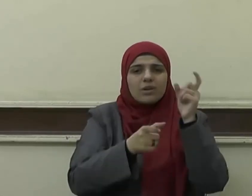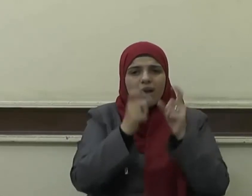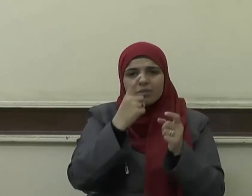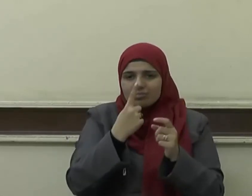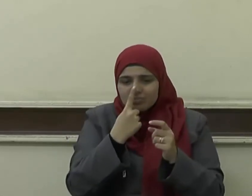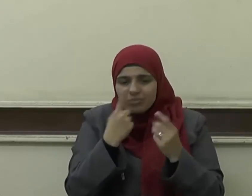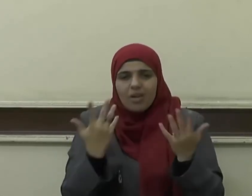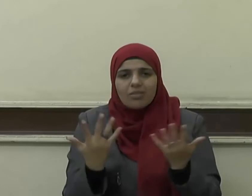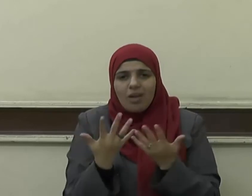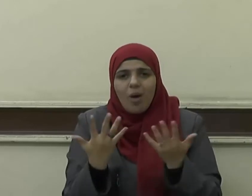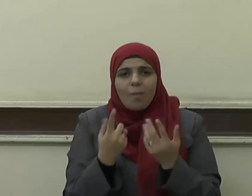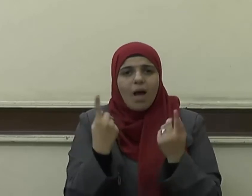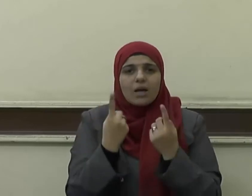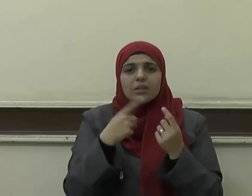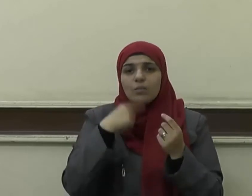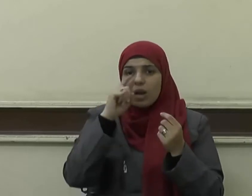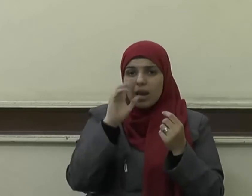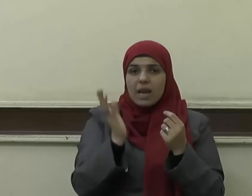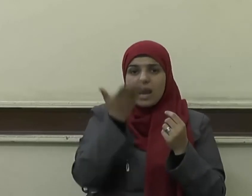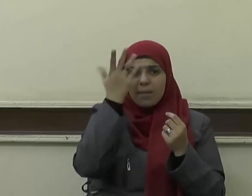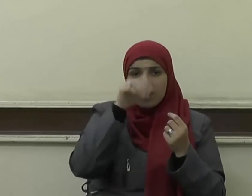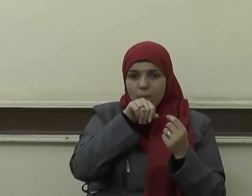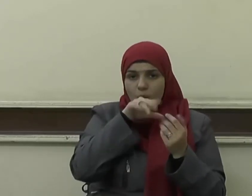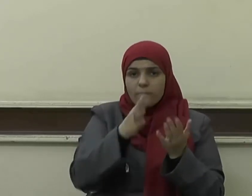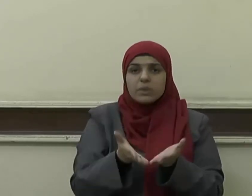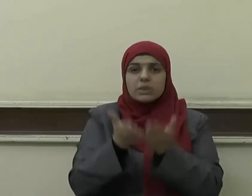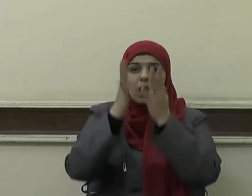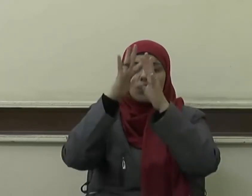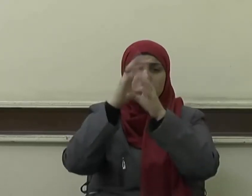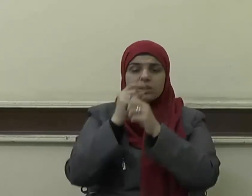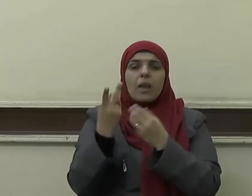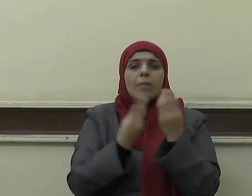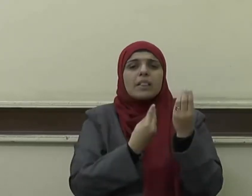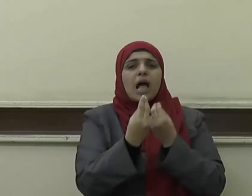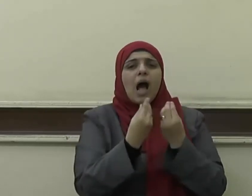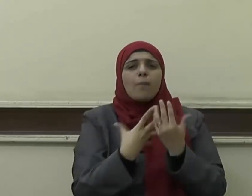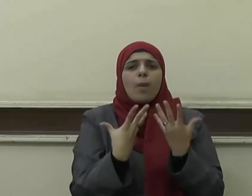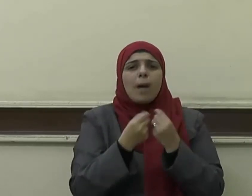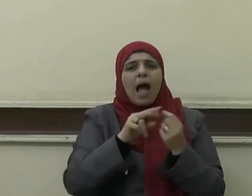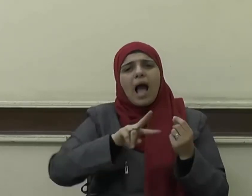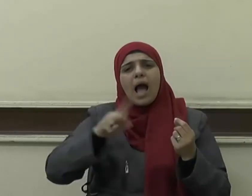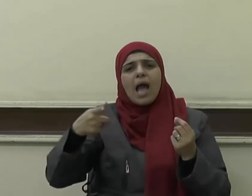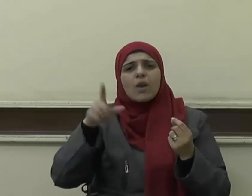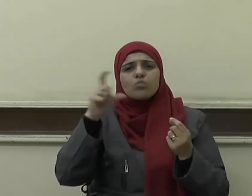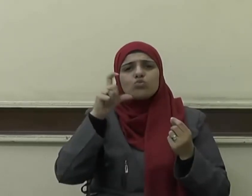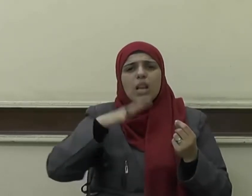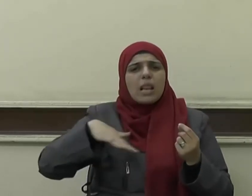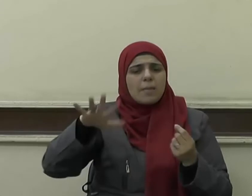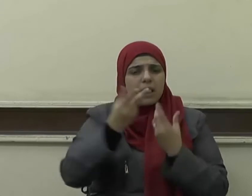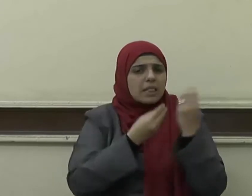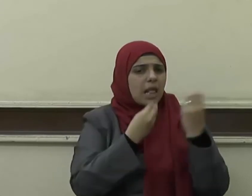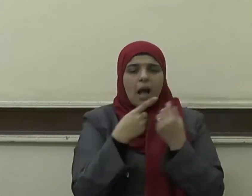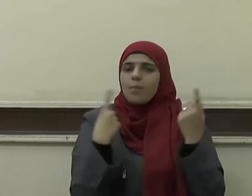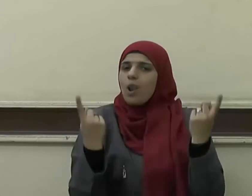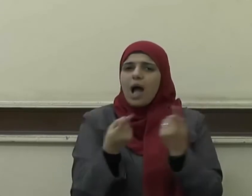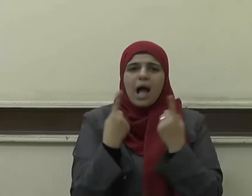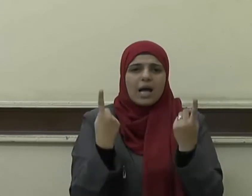المسلمين من هذا المنطلق القرآني فكان صلى الله عليه وسلم يحسن إليهم